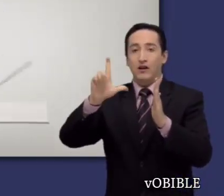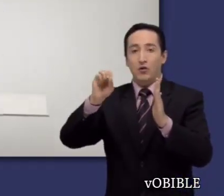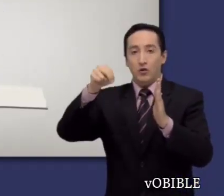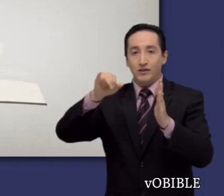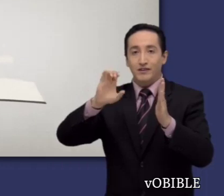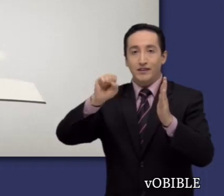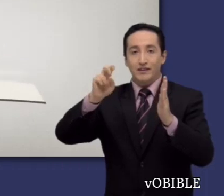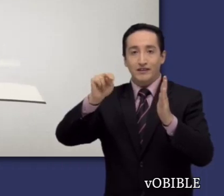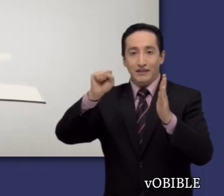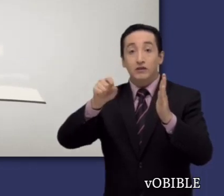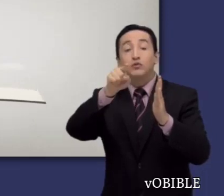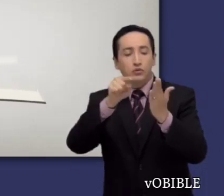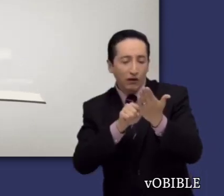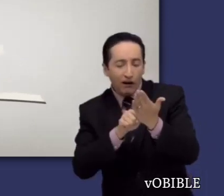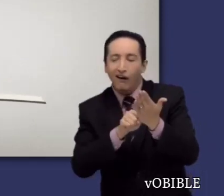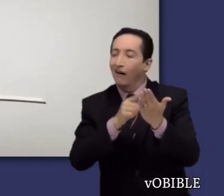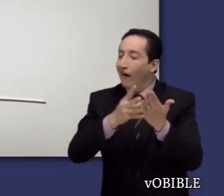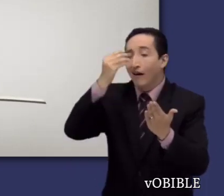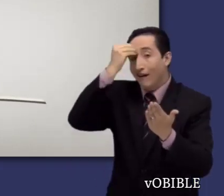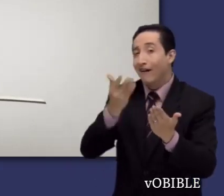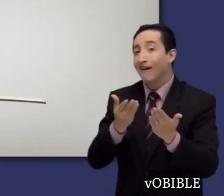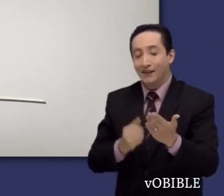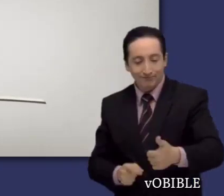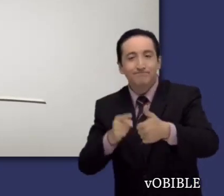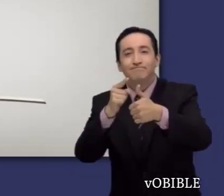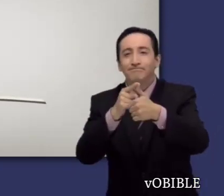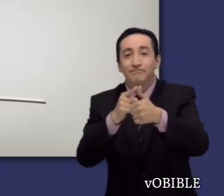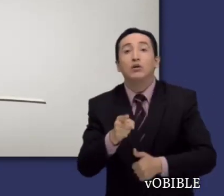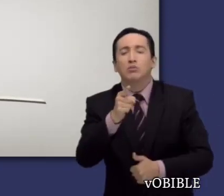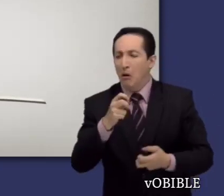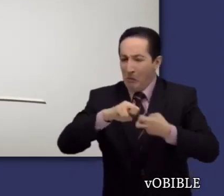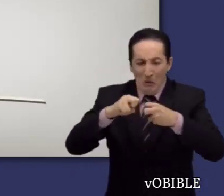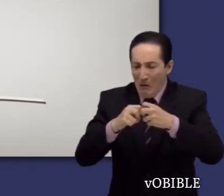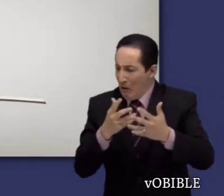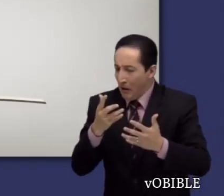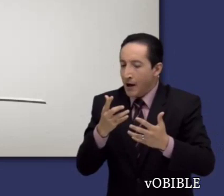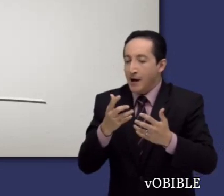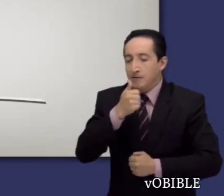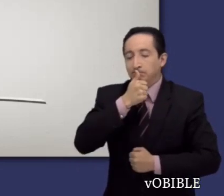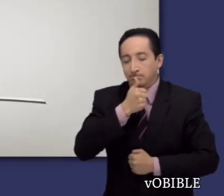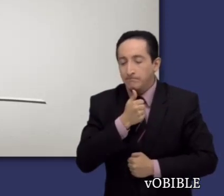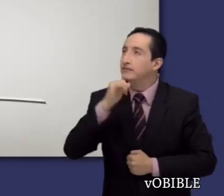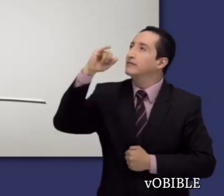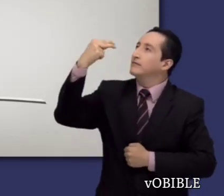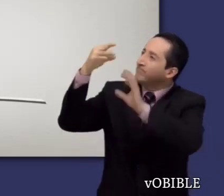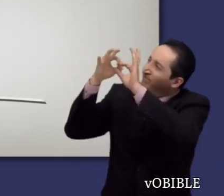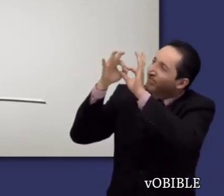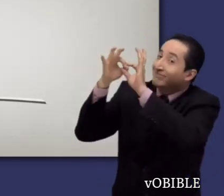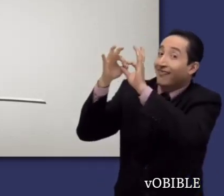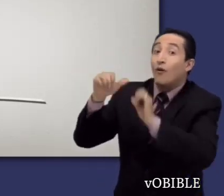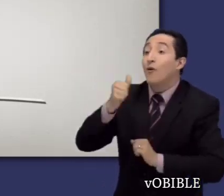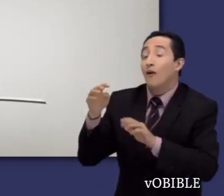Cuando lea a primera a los tesalonicenses, fíjese en que nuestro aguante al enfrentar las pruebas puede animar a otros.